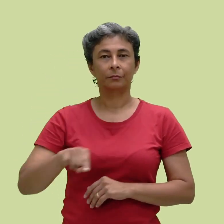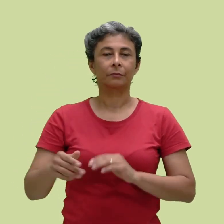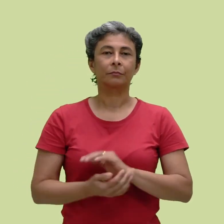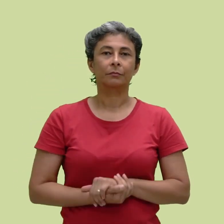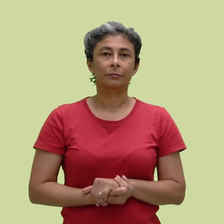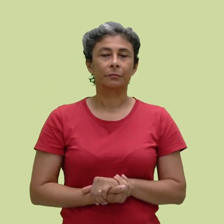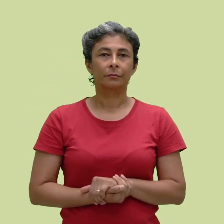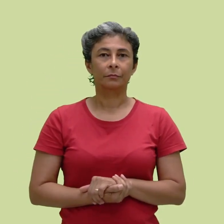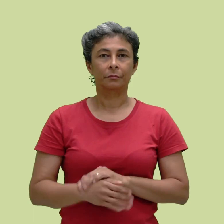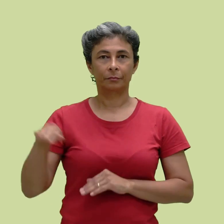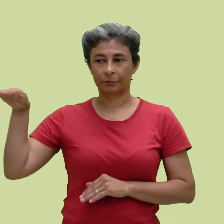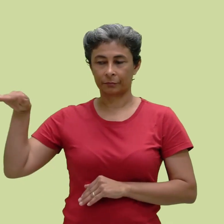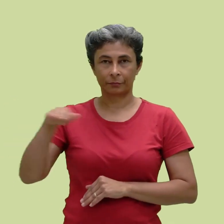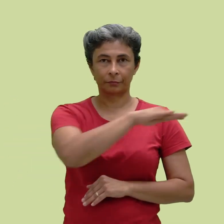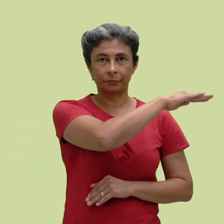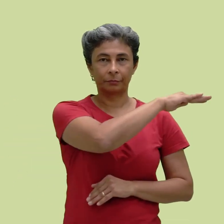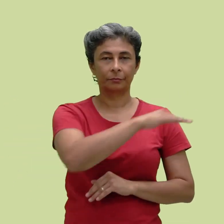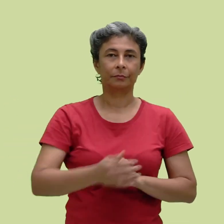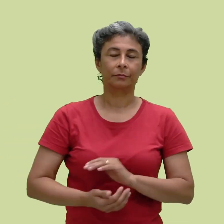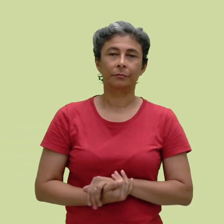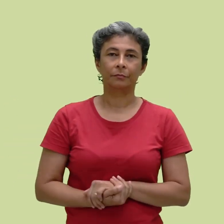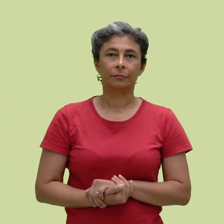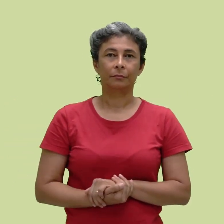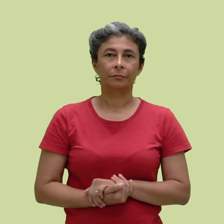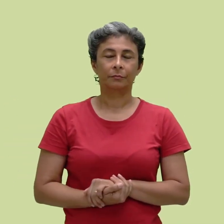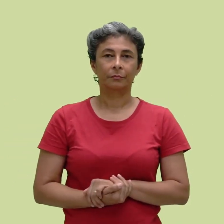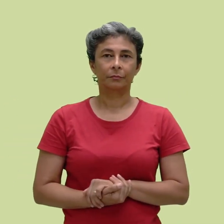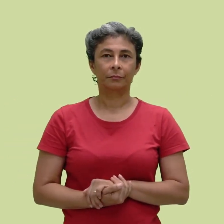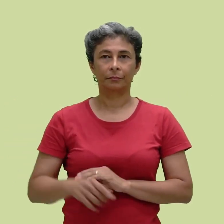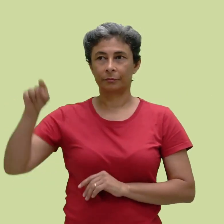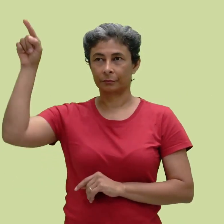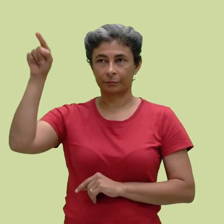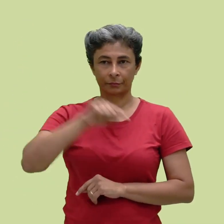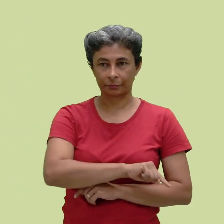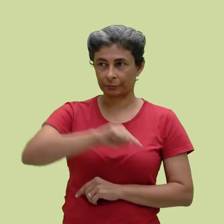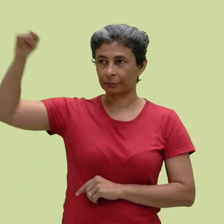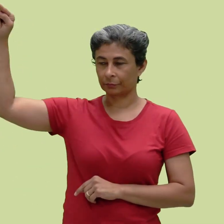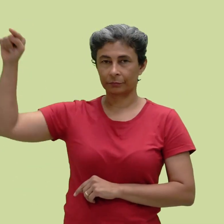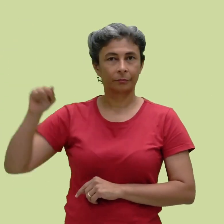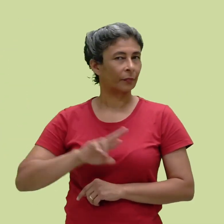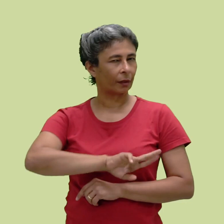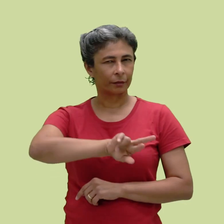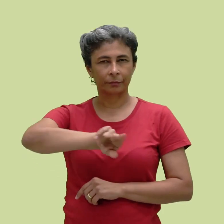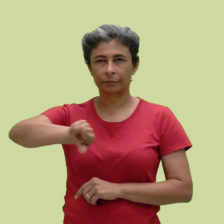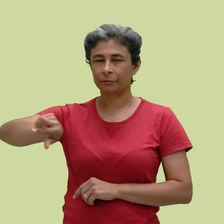movimento reto, movimento diagonal, entre